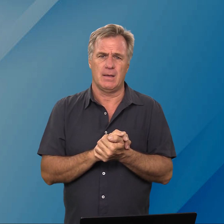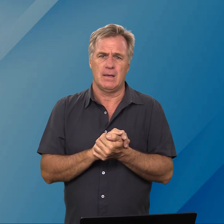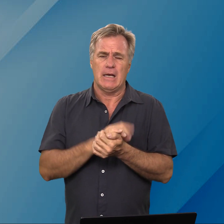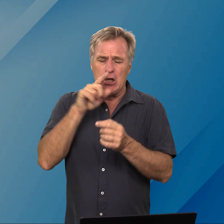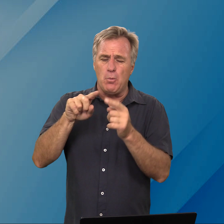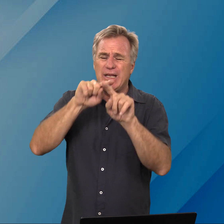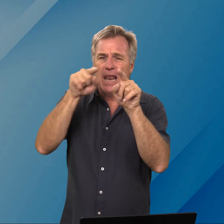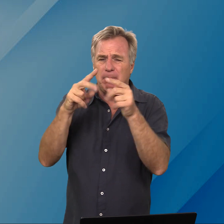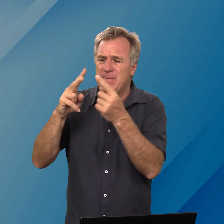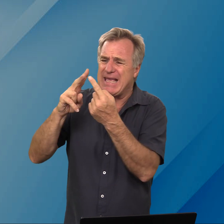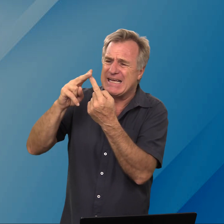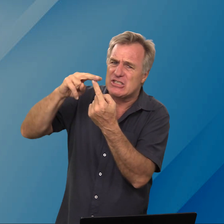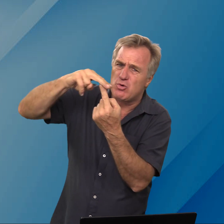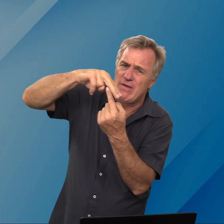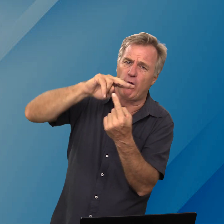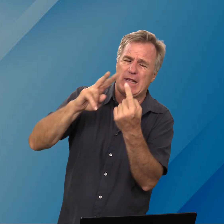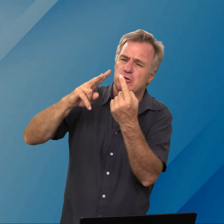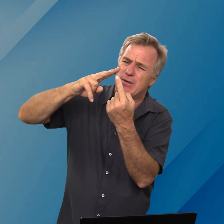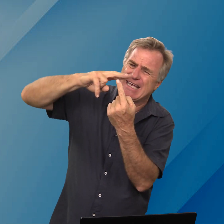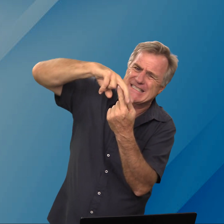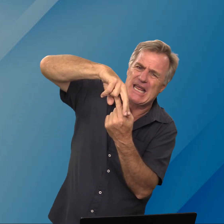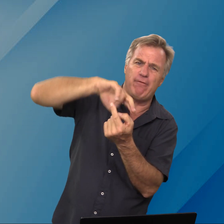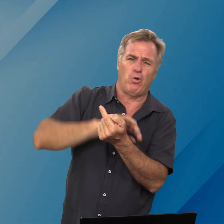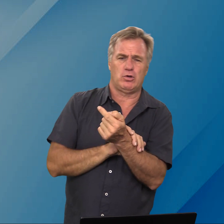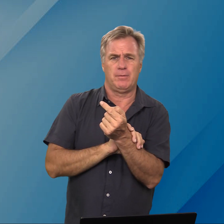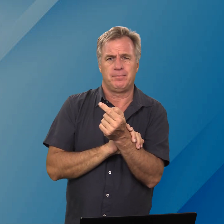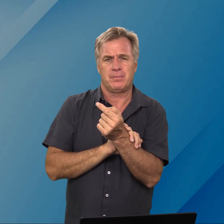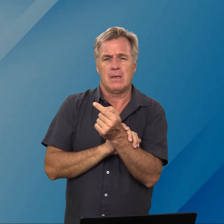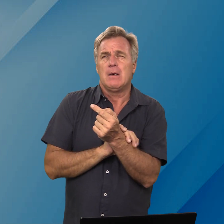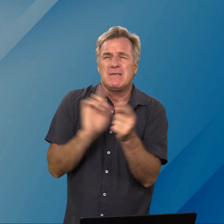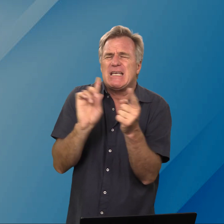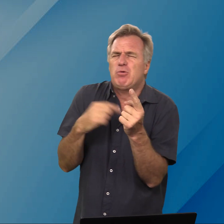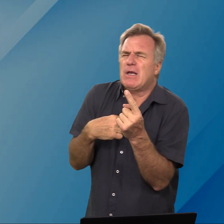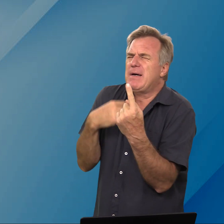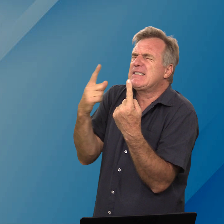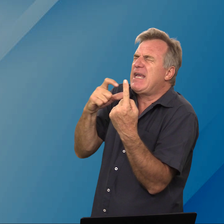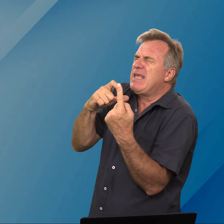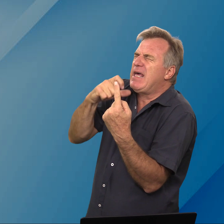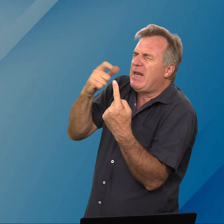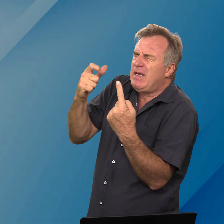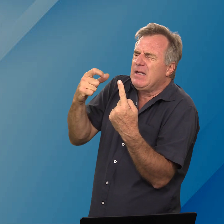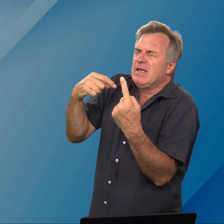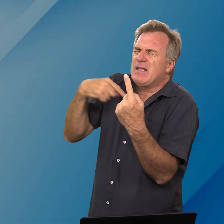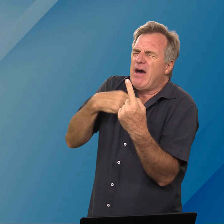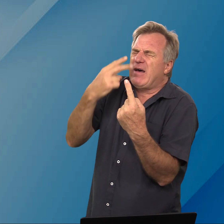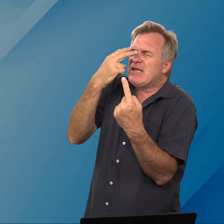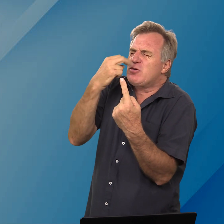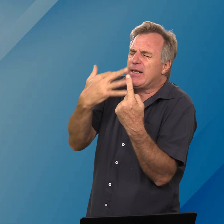nou moet die lapie bykie gesnoei word hy moet so bykie gesnui word miskien moet ek maar sê jere daar waar ek swart